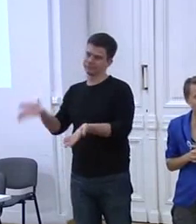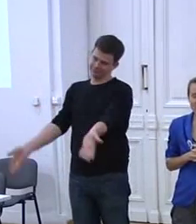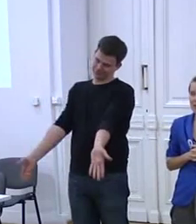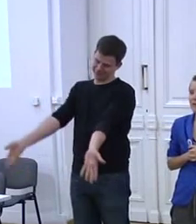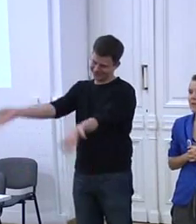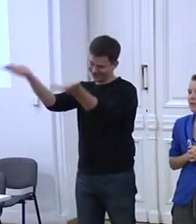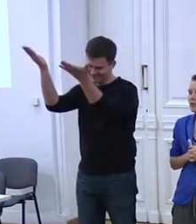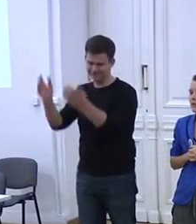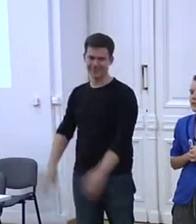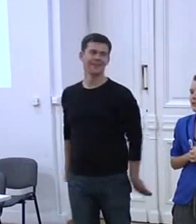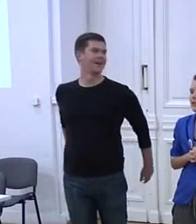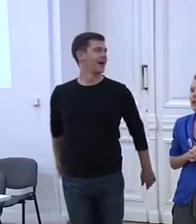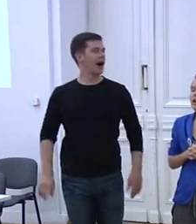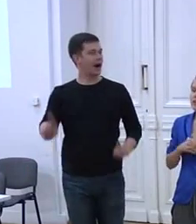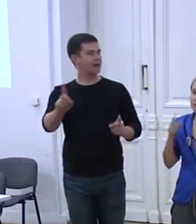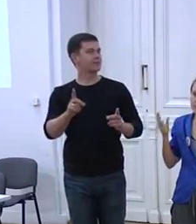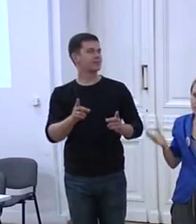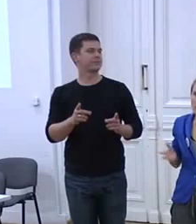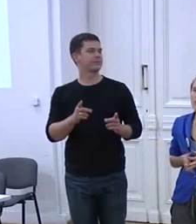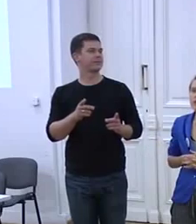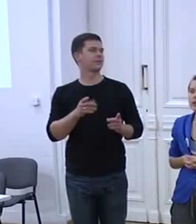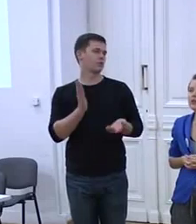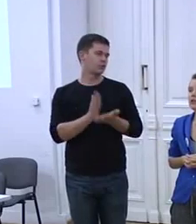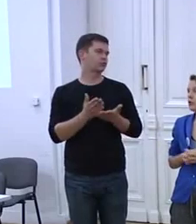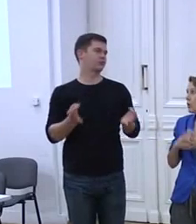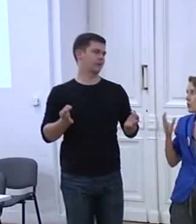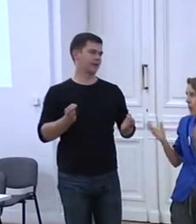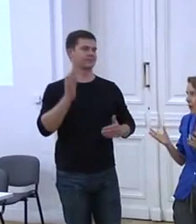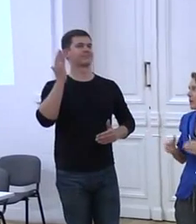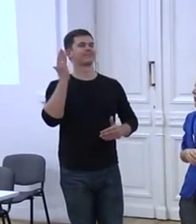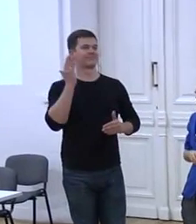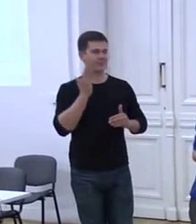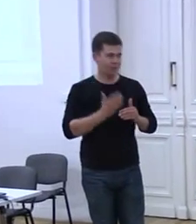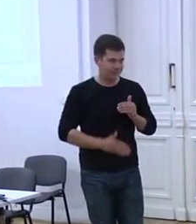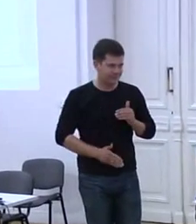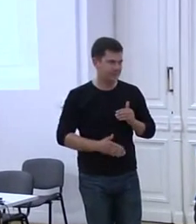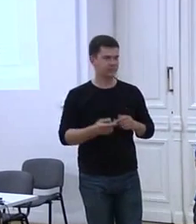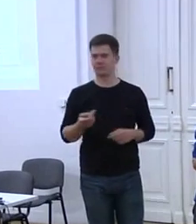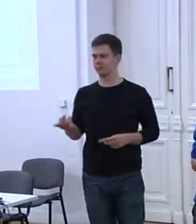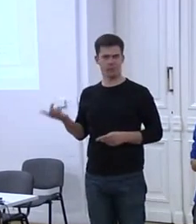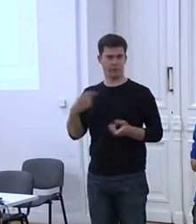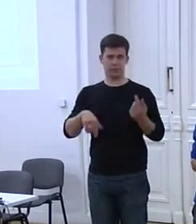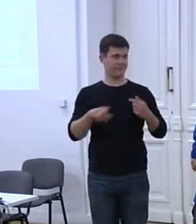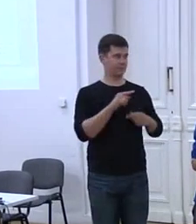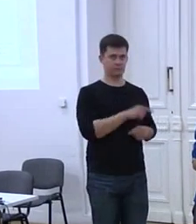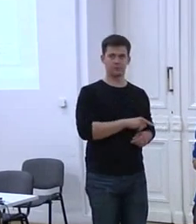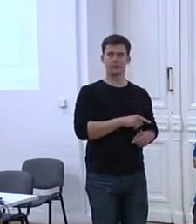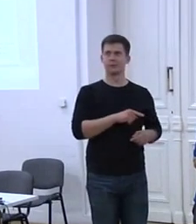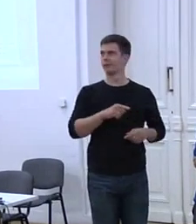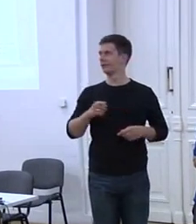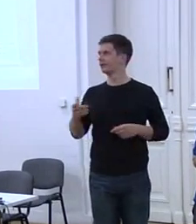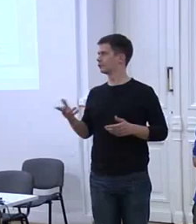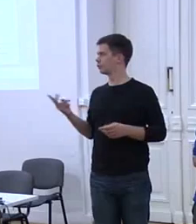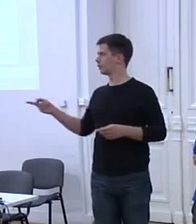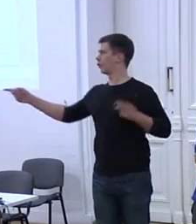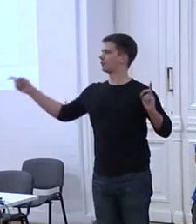tłuczości, że tak powiem. Natomiast w tym momencie chciałyśmy jakby obiek udziękować za udział w warsztacie. Mamy nadzieję,